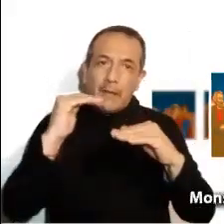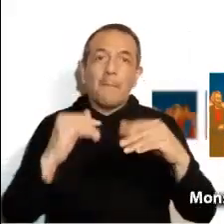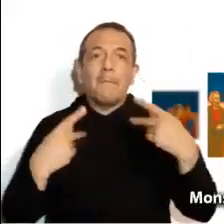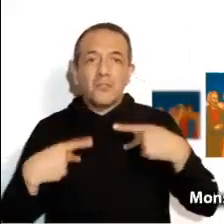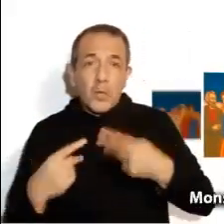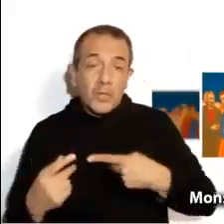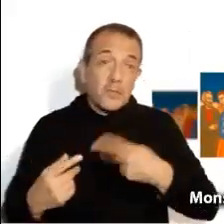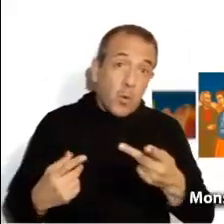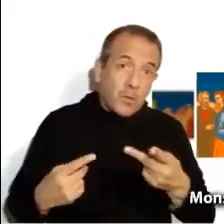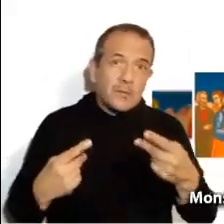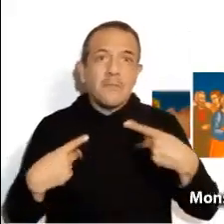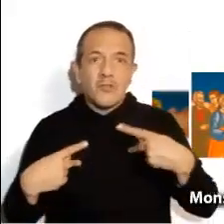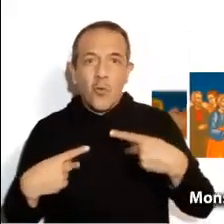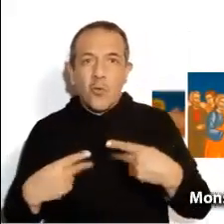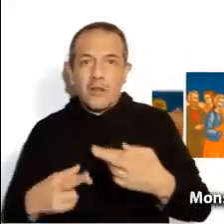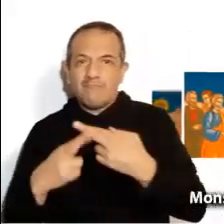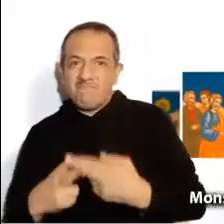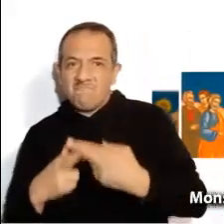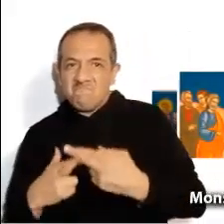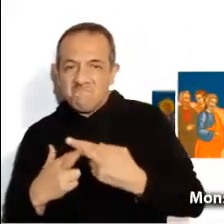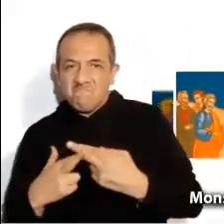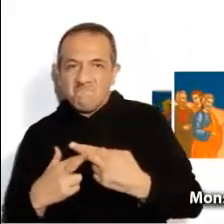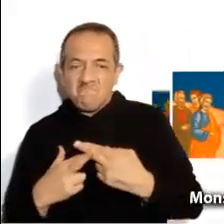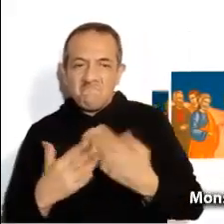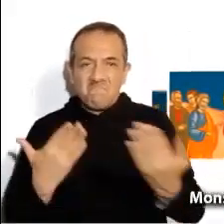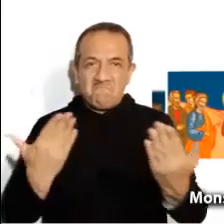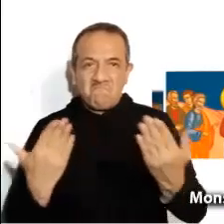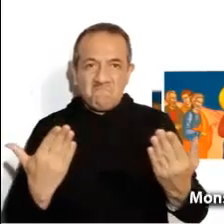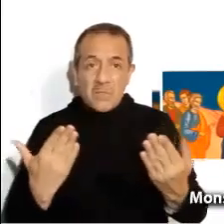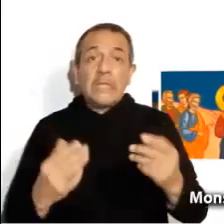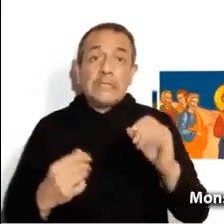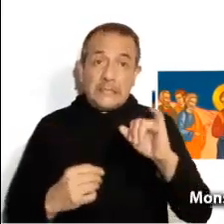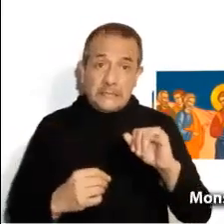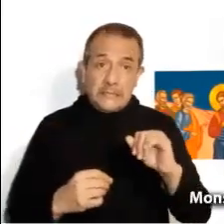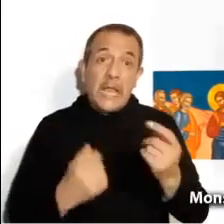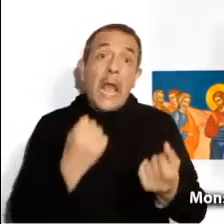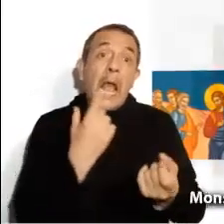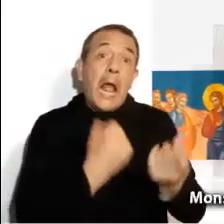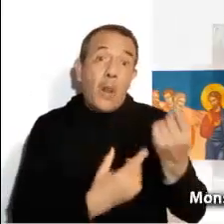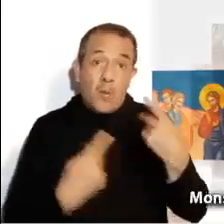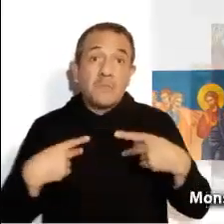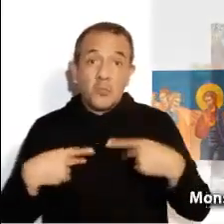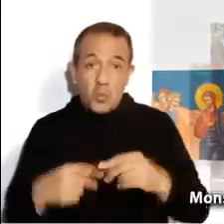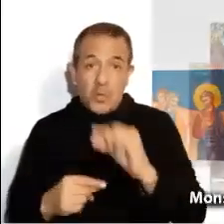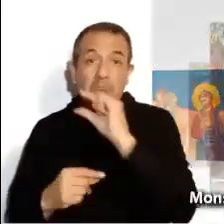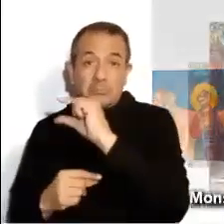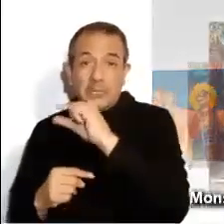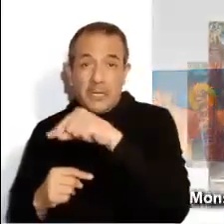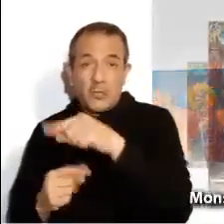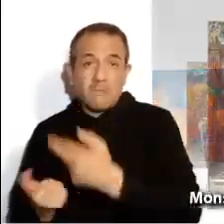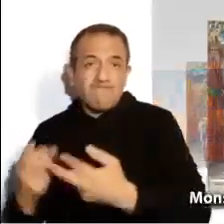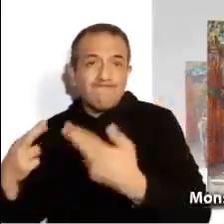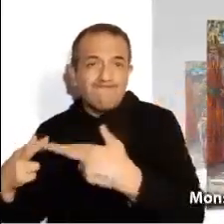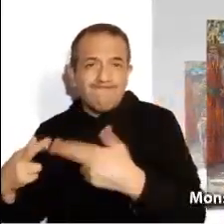que nada tienen y a los que todo les sobra. Sí, unos cuantos poseen la mayor parte de los